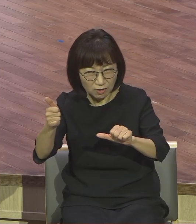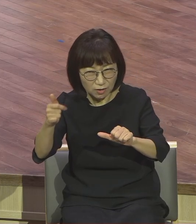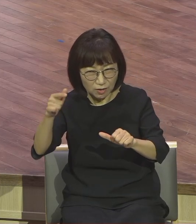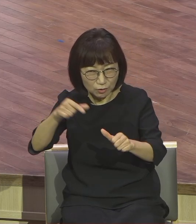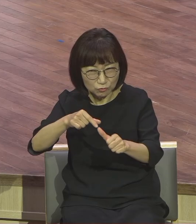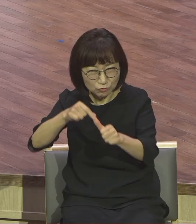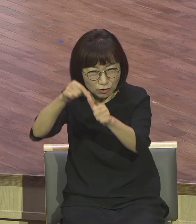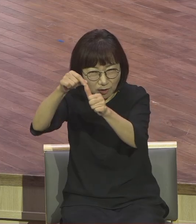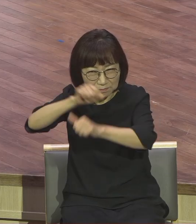받았습니다.